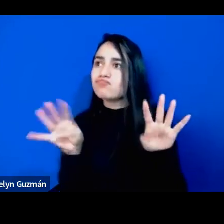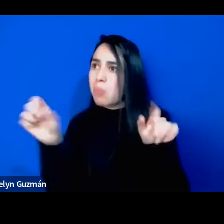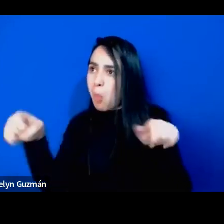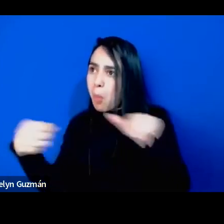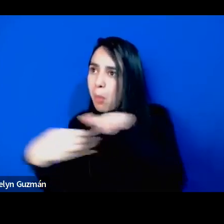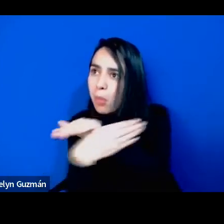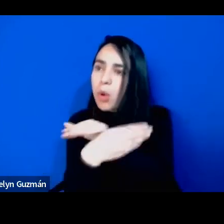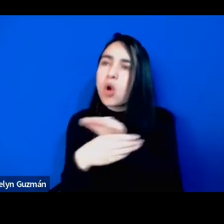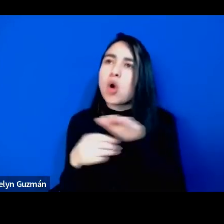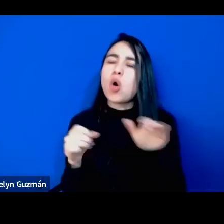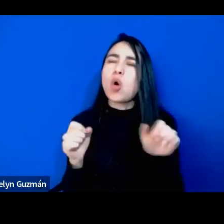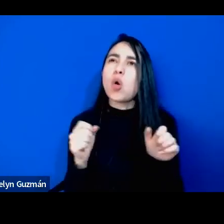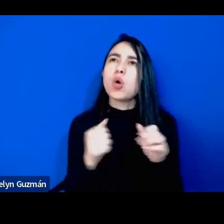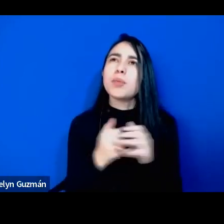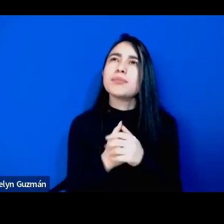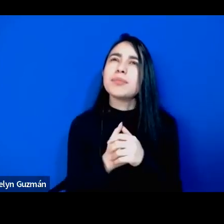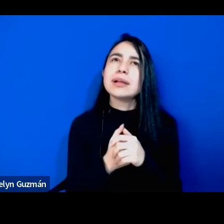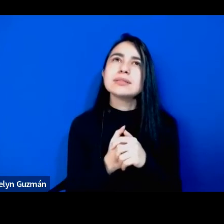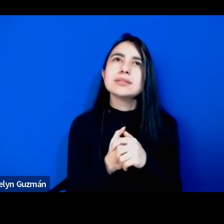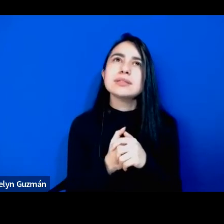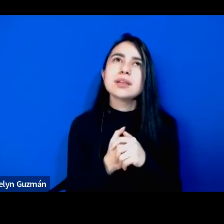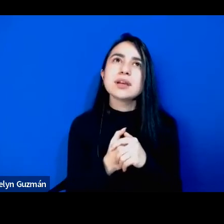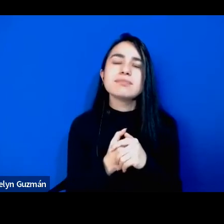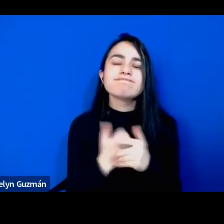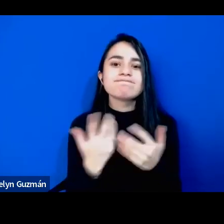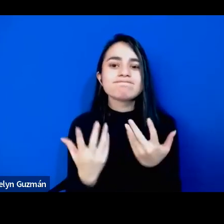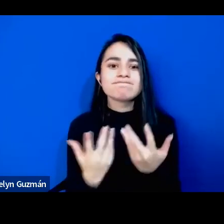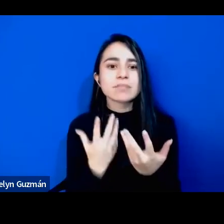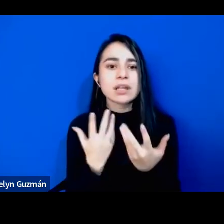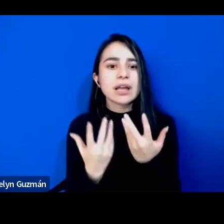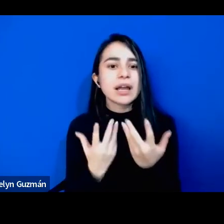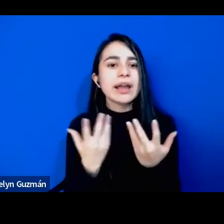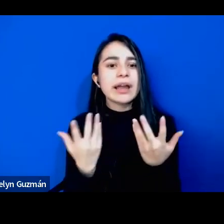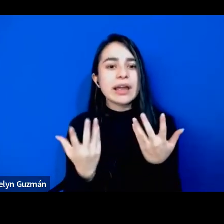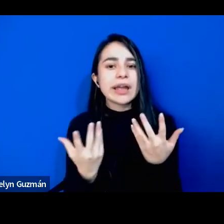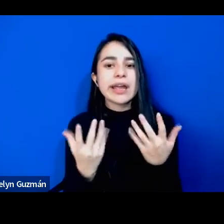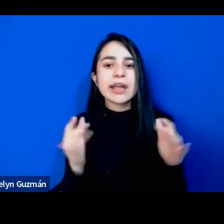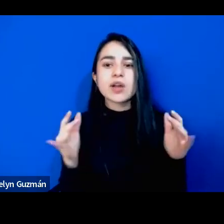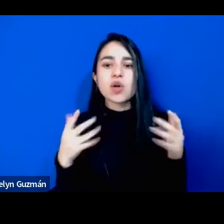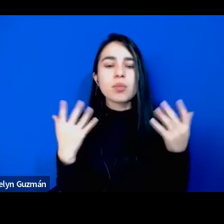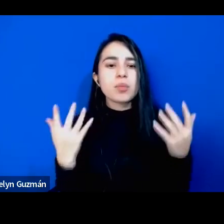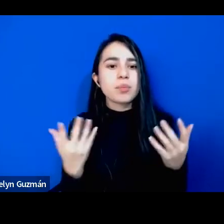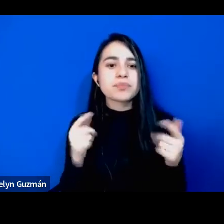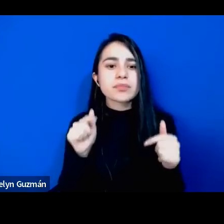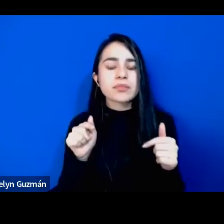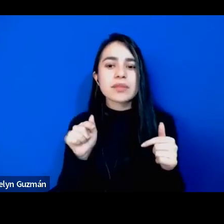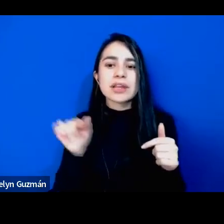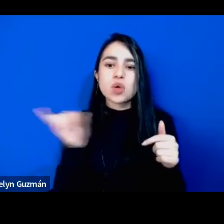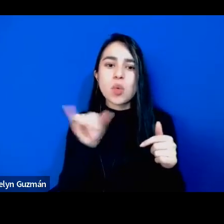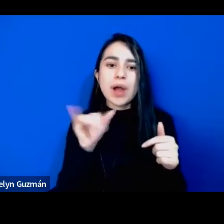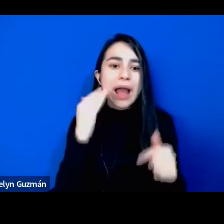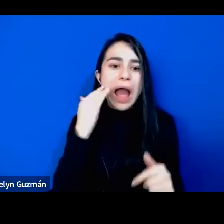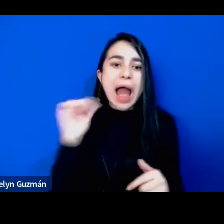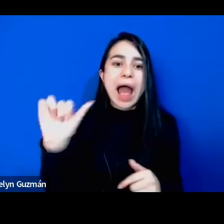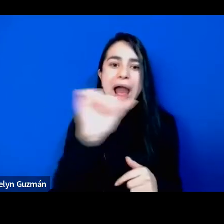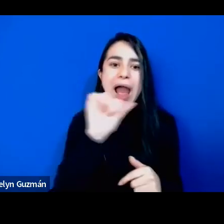pues sí, como que pareciera que tenemos, como estas mujeres, ¿no? Decir, bueno, es que estas